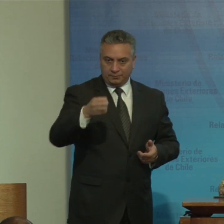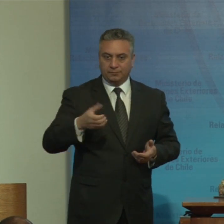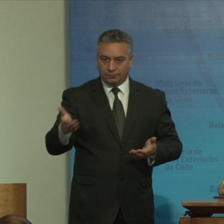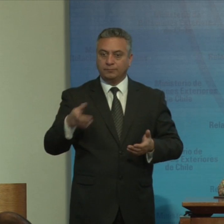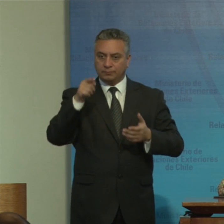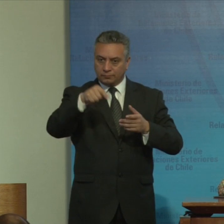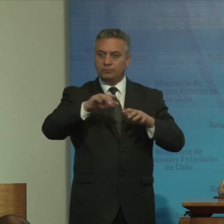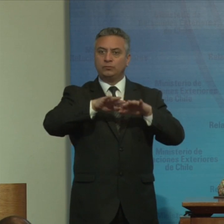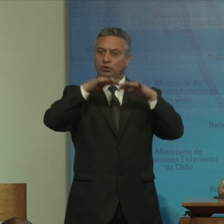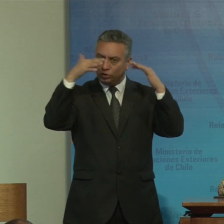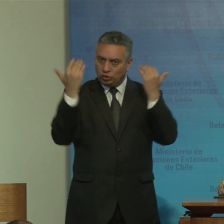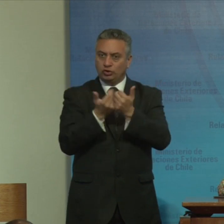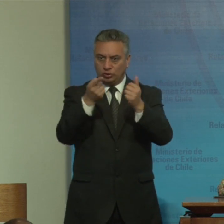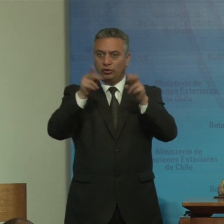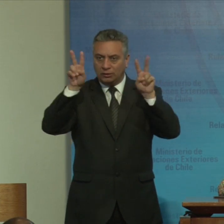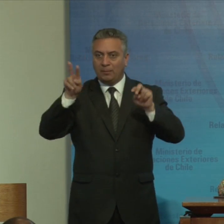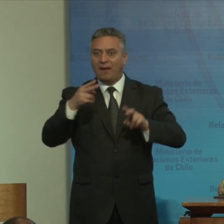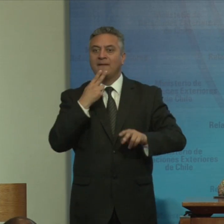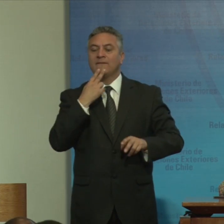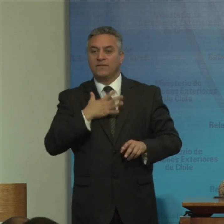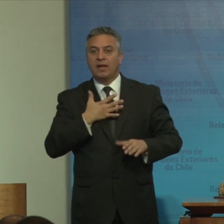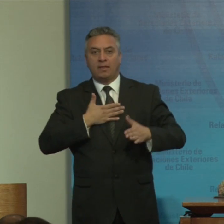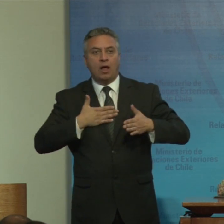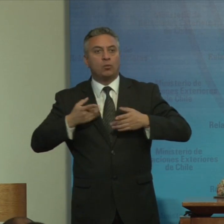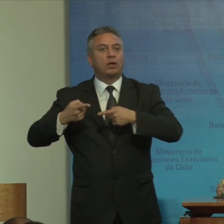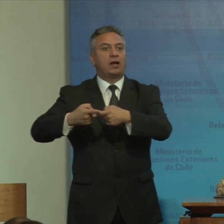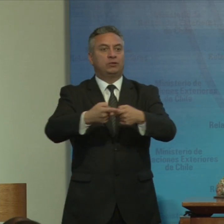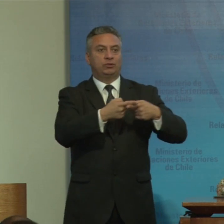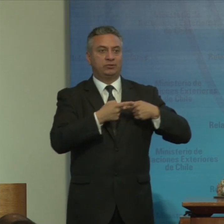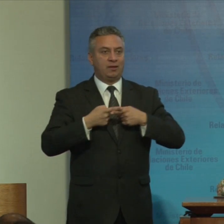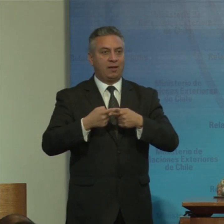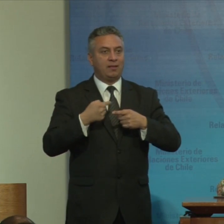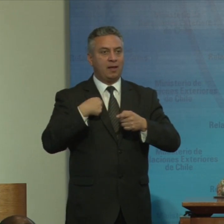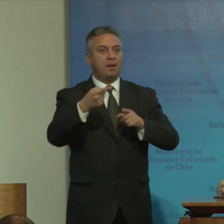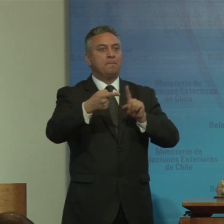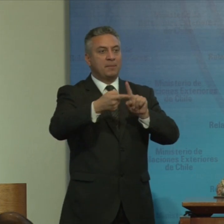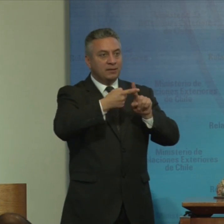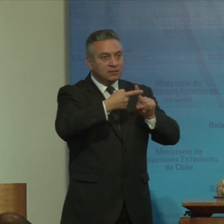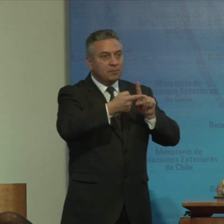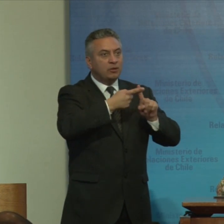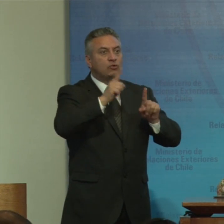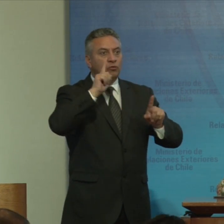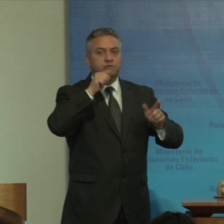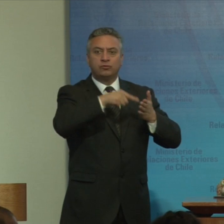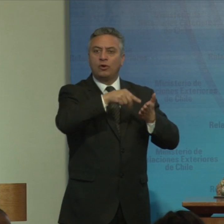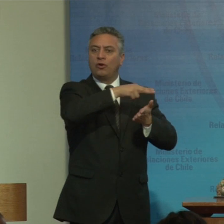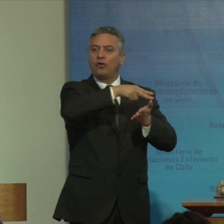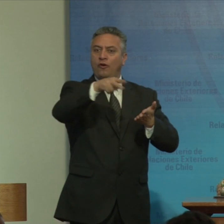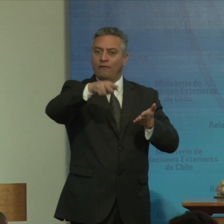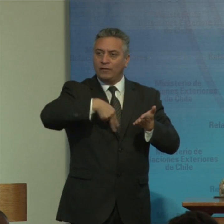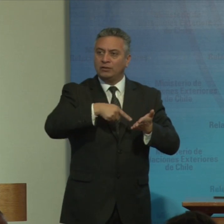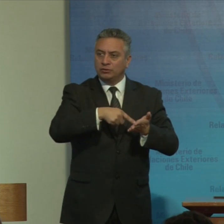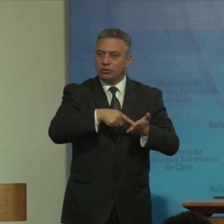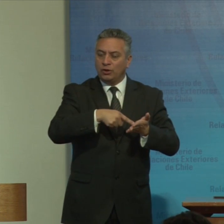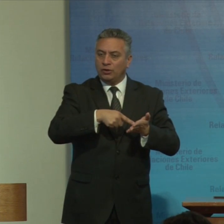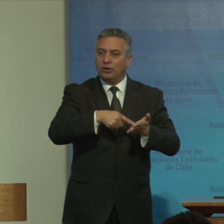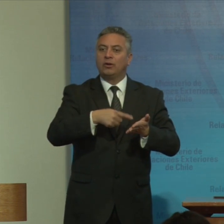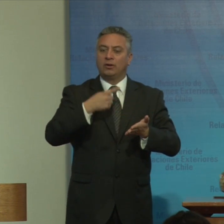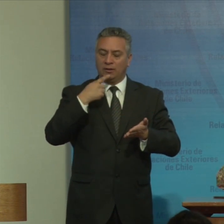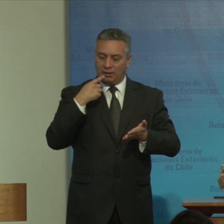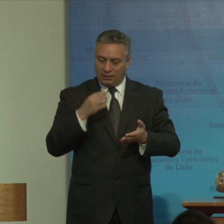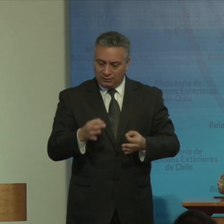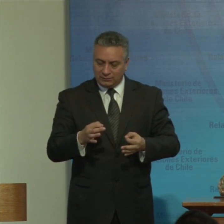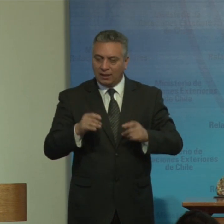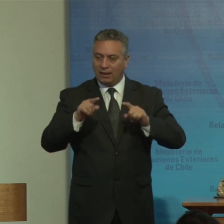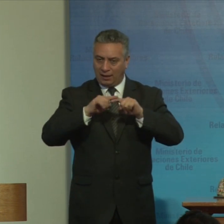todos los ámbitos de vida en nuestras sociedades la participación está en la convención como principio general que debe